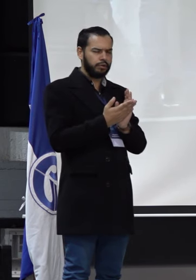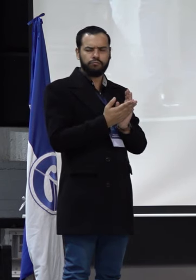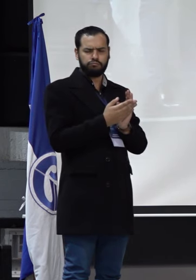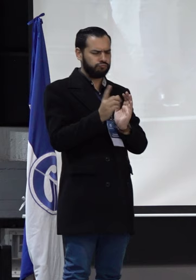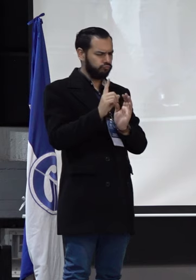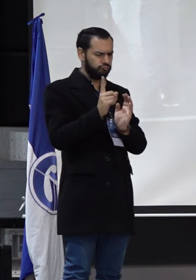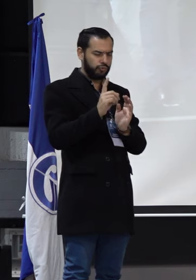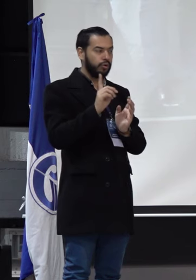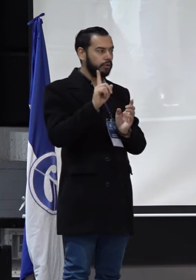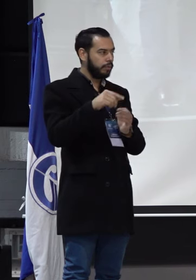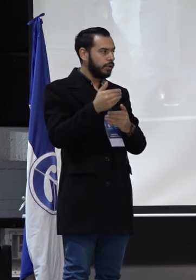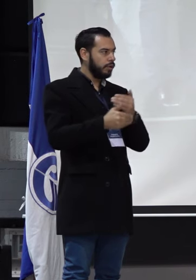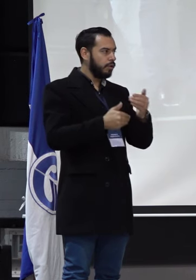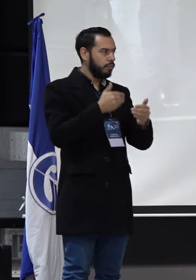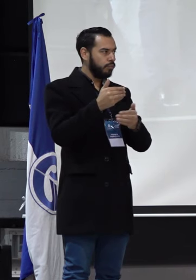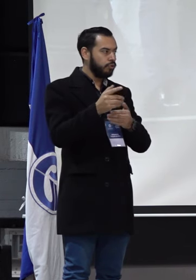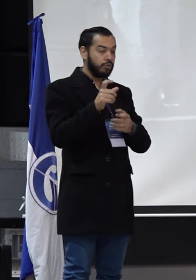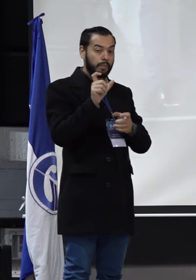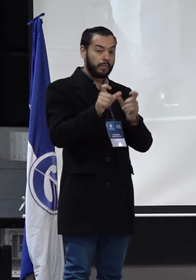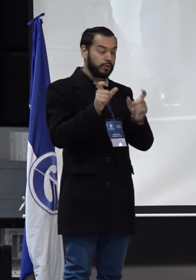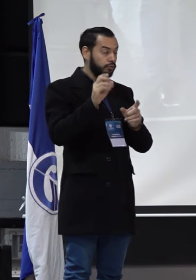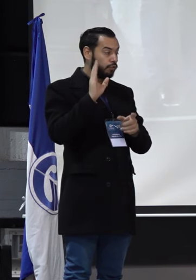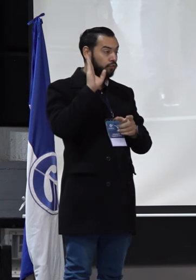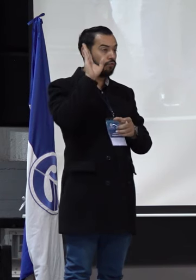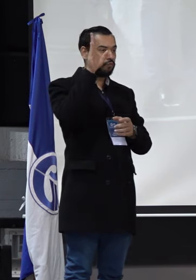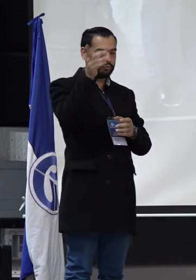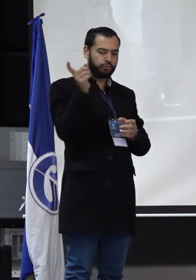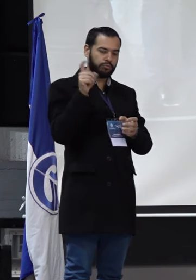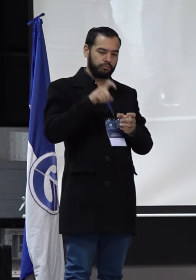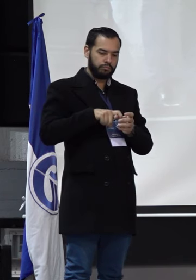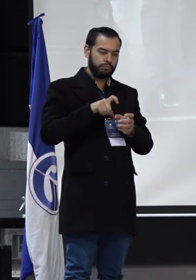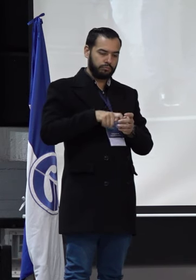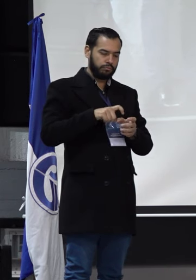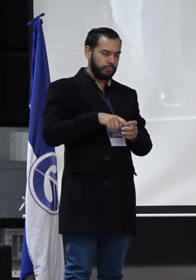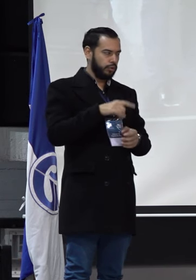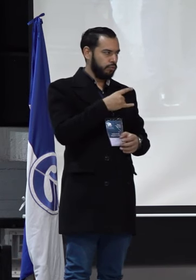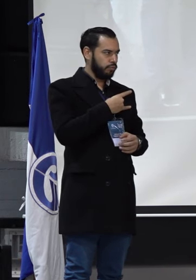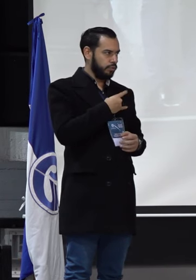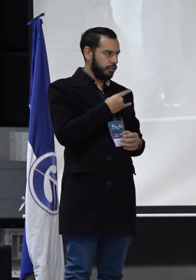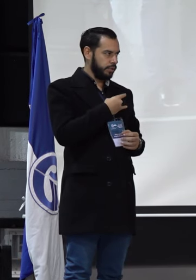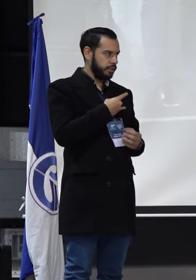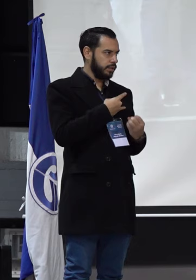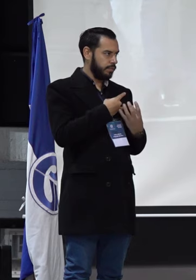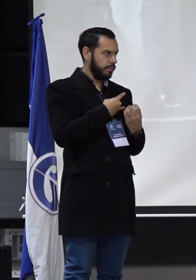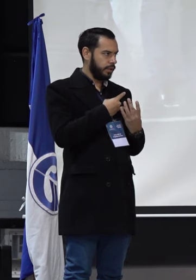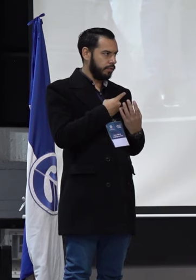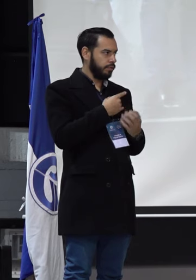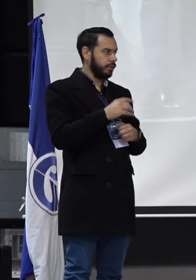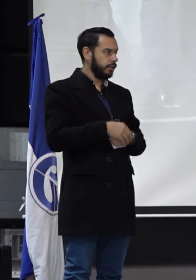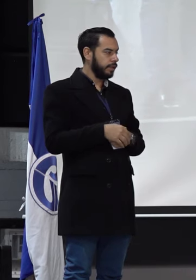también para las personas que van a estar estudiando todavía en la universidad.